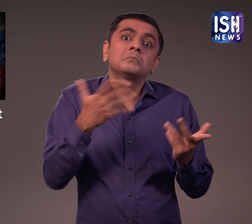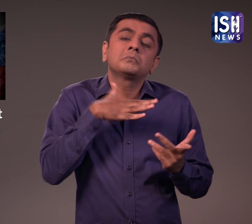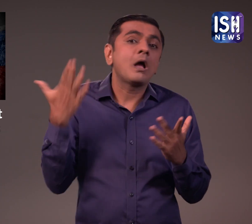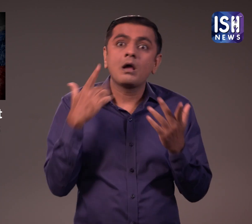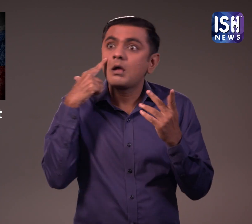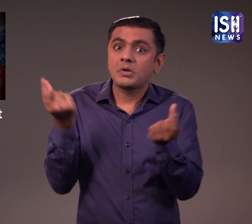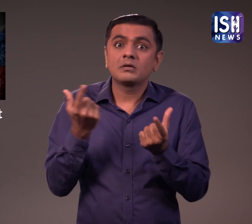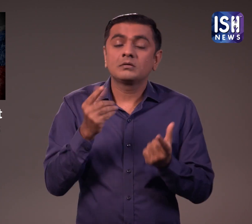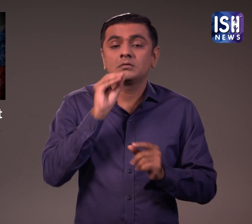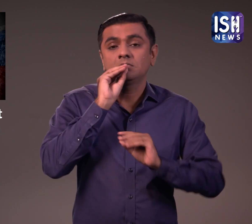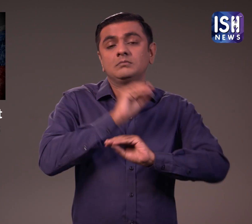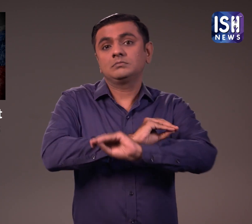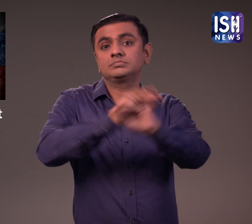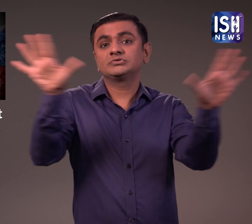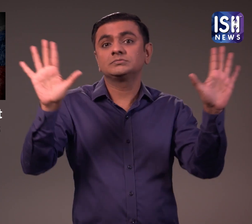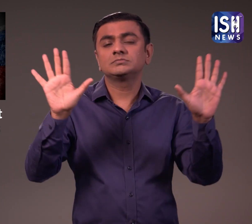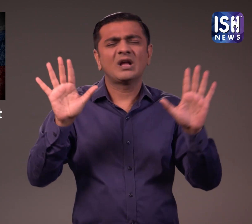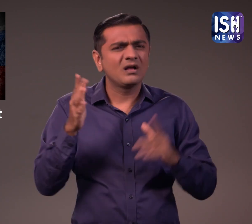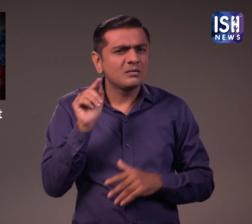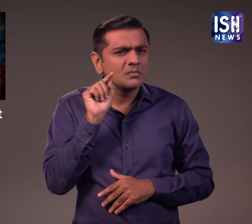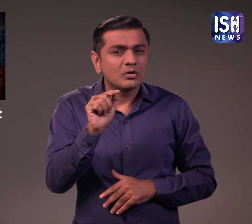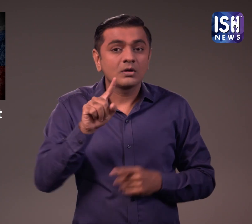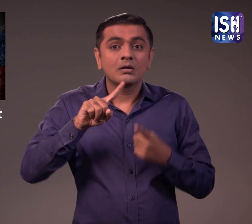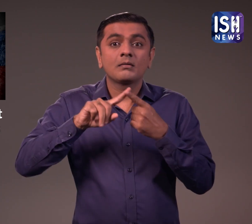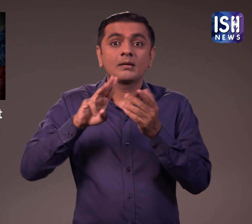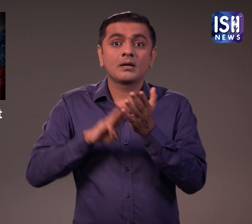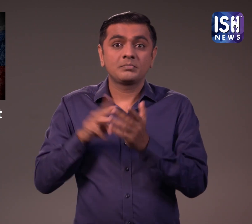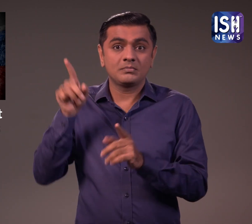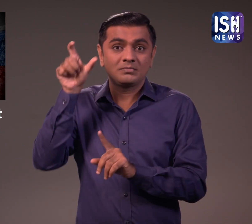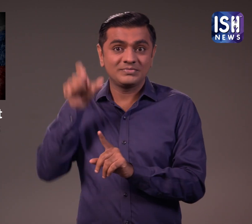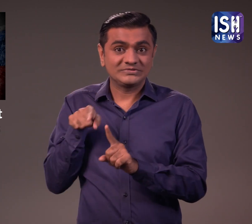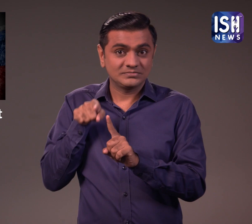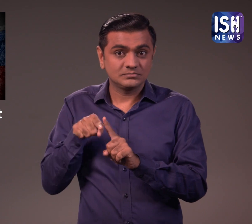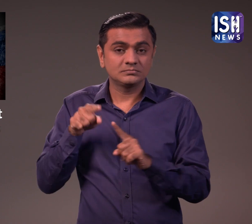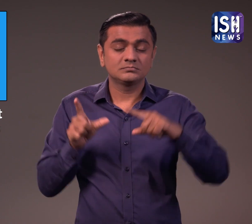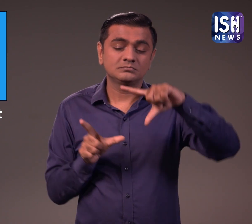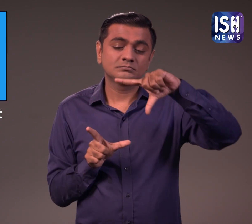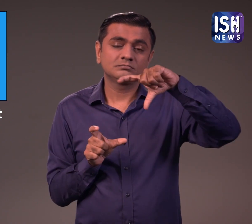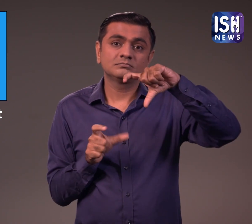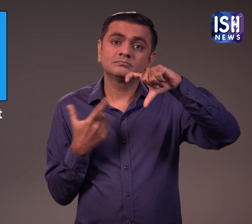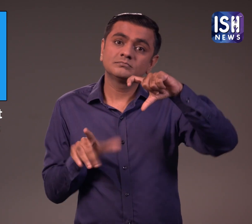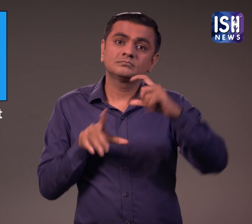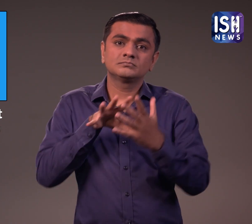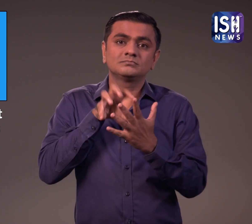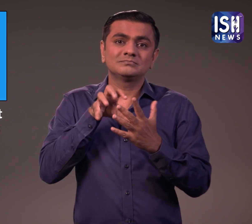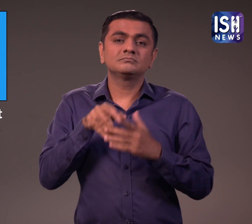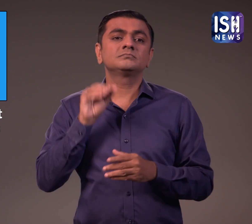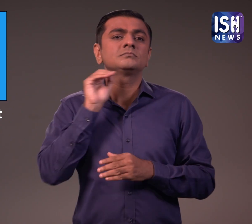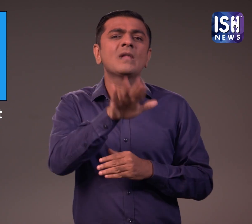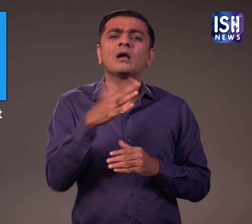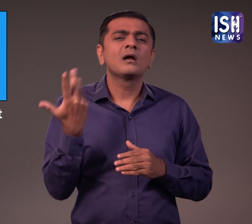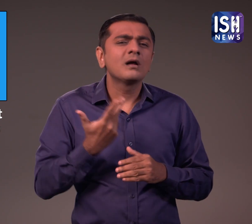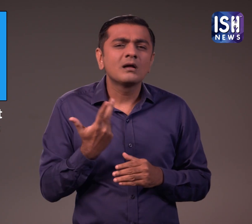उनकी रहस्यामाई परिस्तित्यों में मौत हो सकती है ऐसा इसलिए होगा क्योंकि मास्क ने एक स्क्रीनशोट शेयर किया था